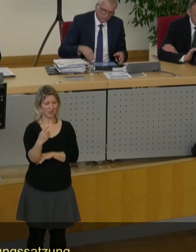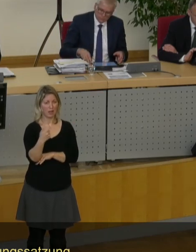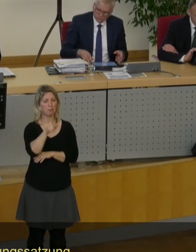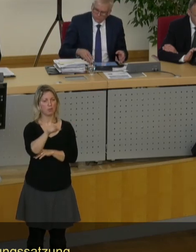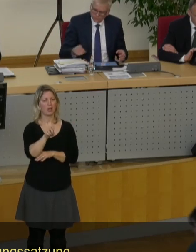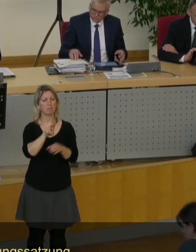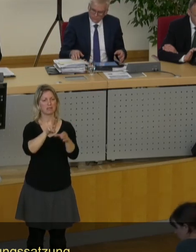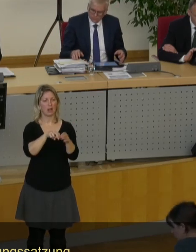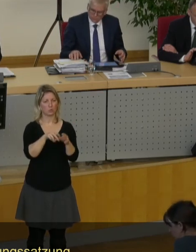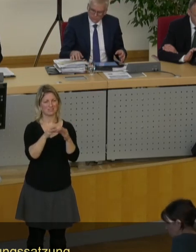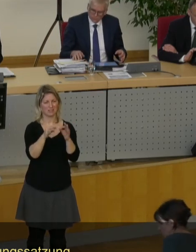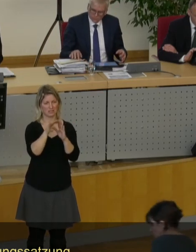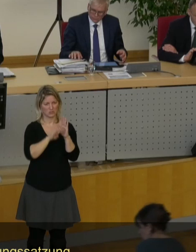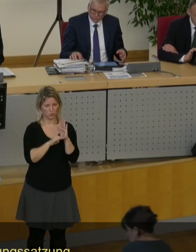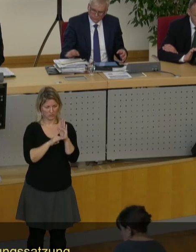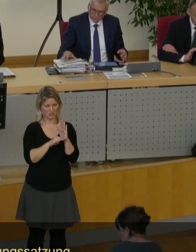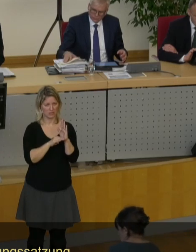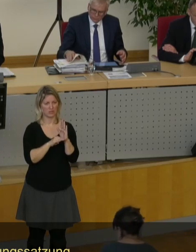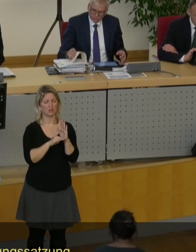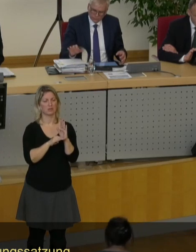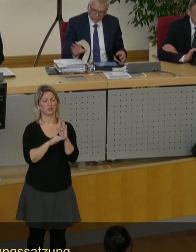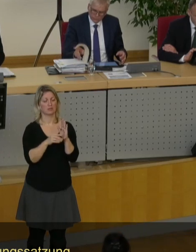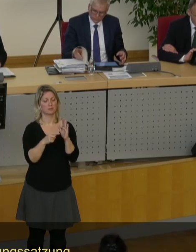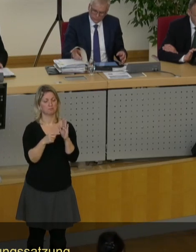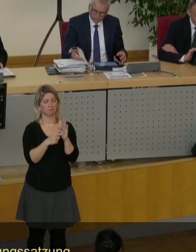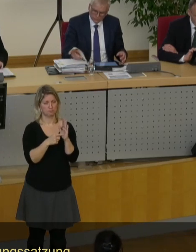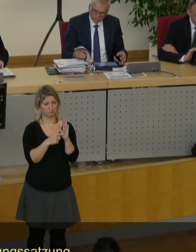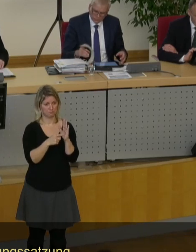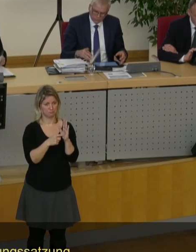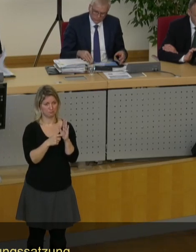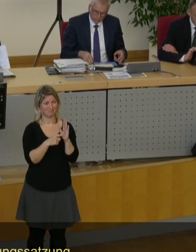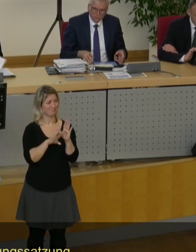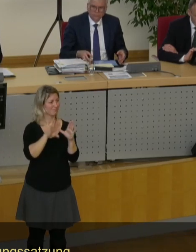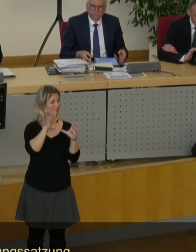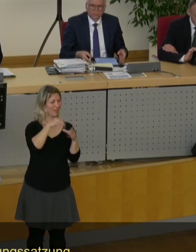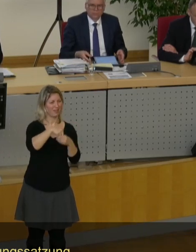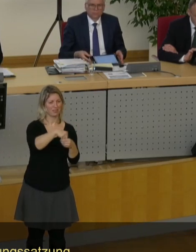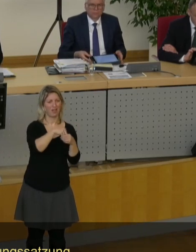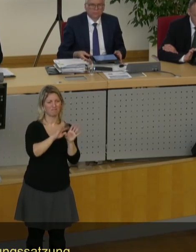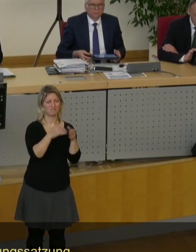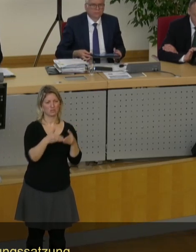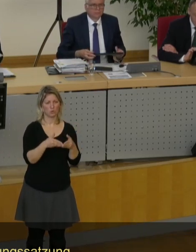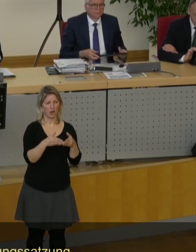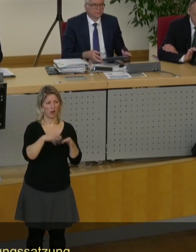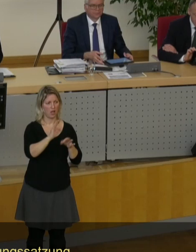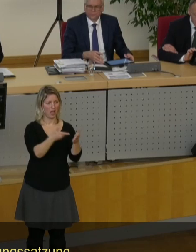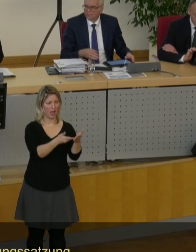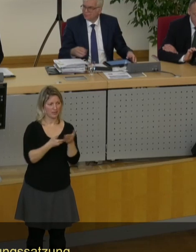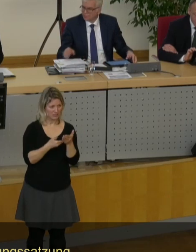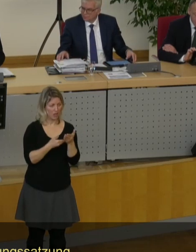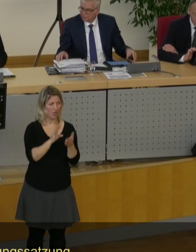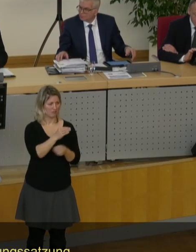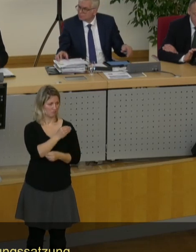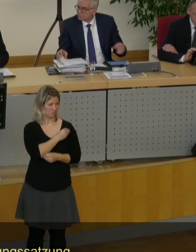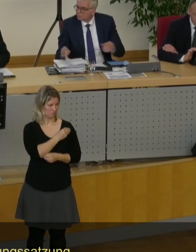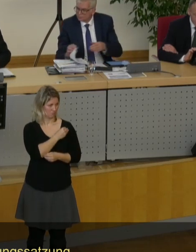Bürgerbeteiligungssatzung und hier ist interfraktionell die Einreicher, mir signalisiert,